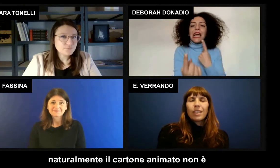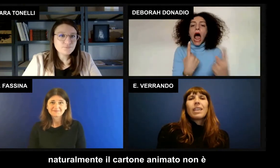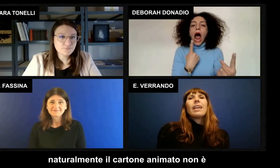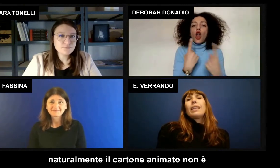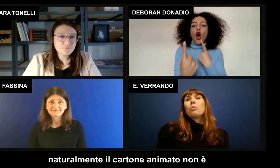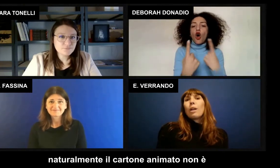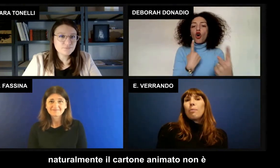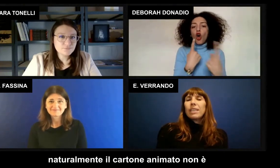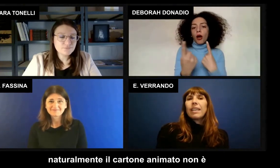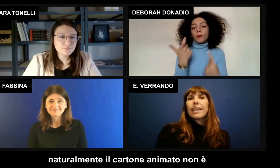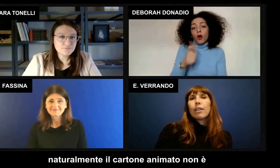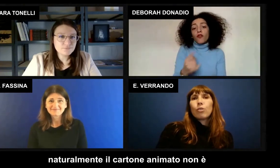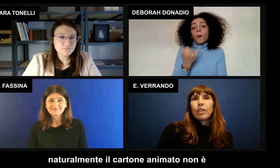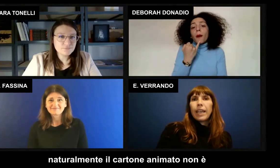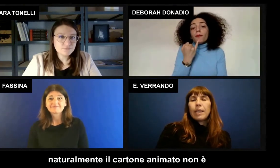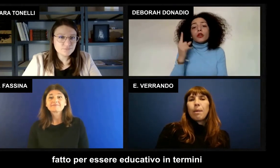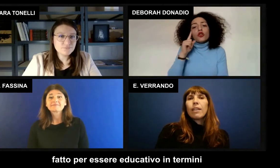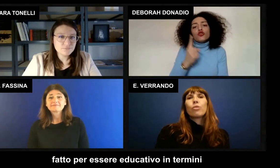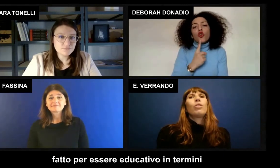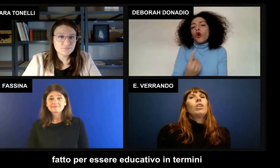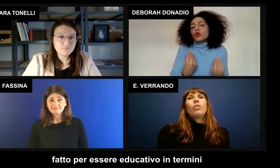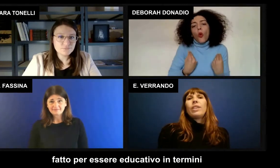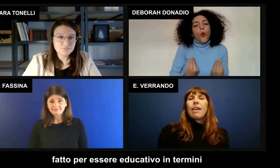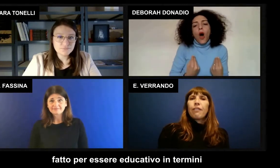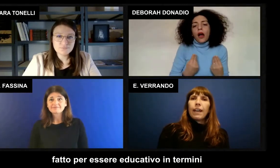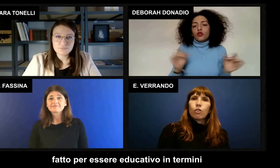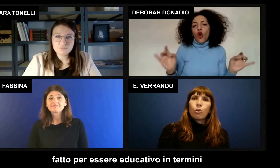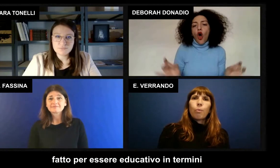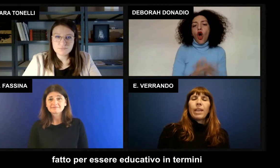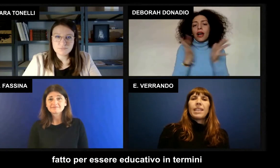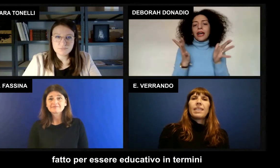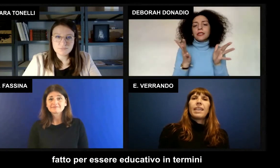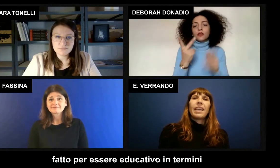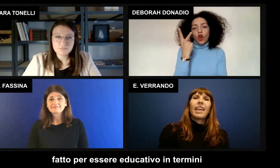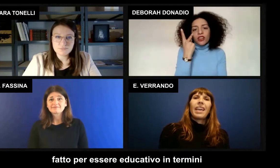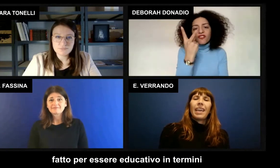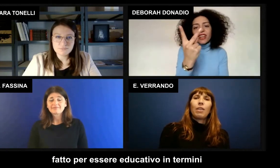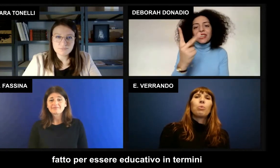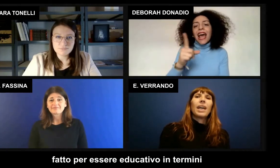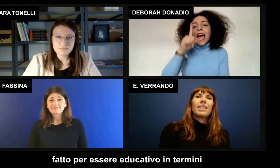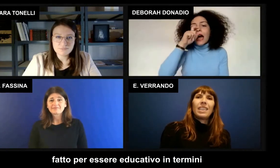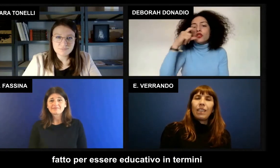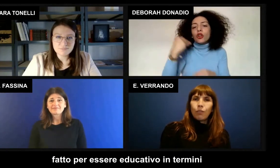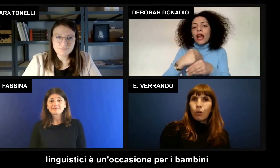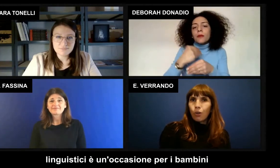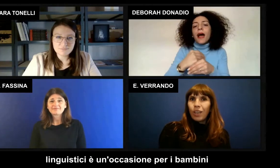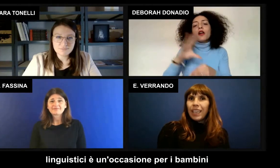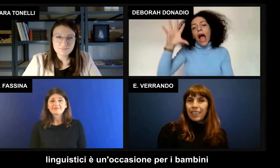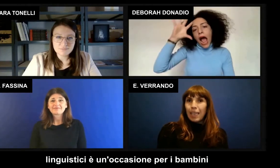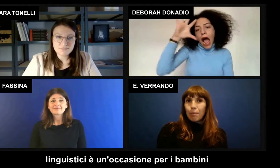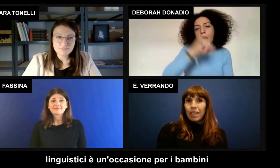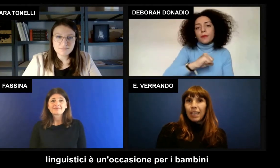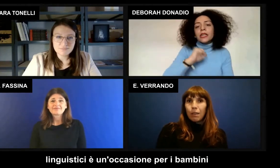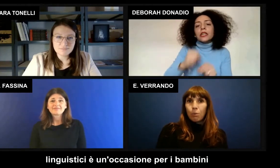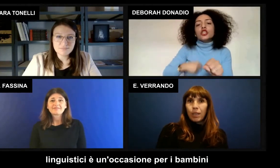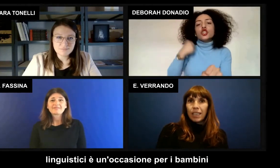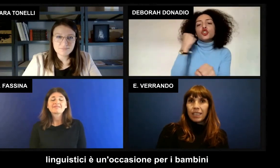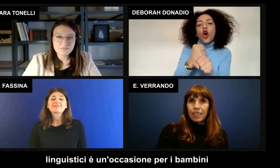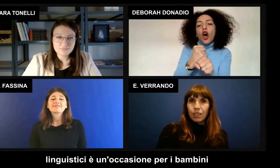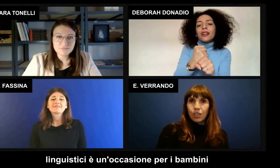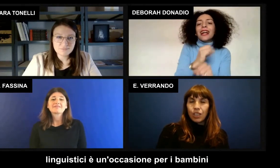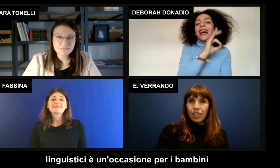naturalmente il cartone animato non è fatto per essere educativo in termini